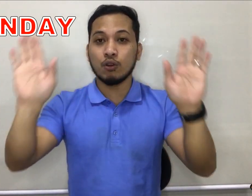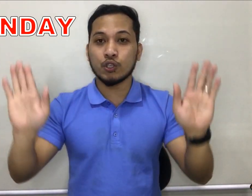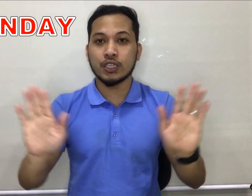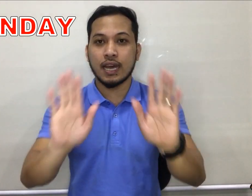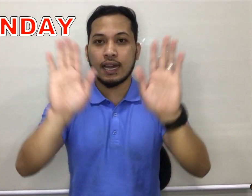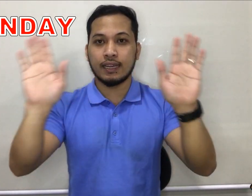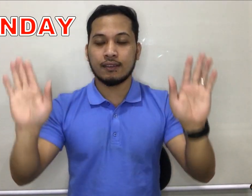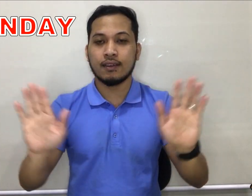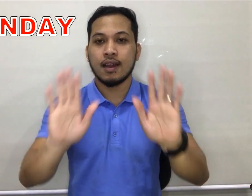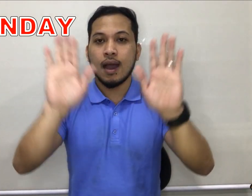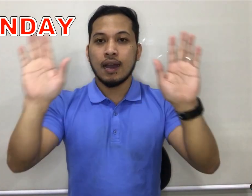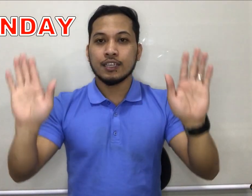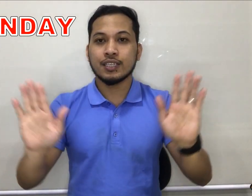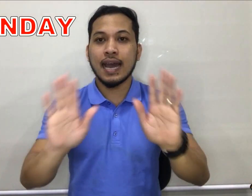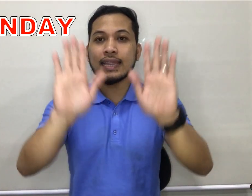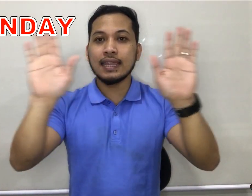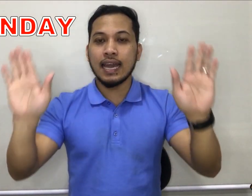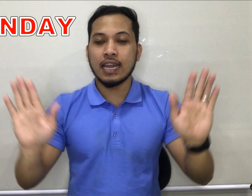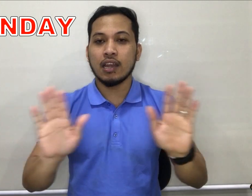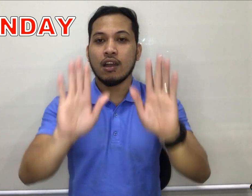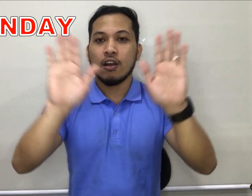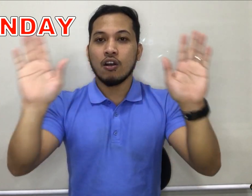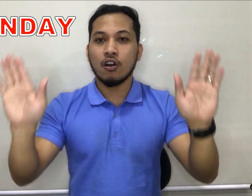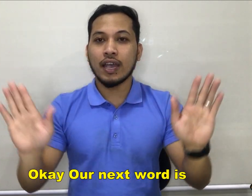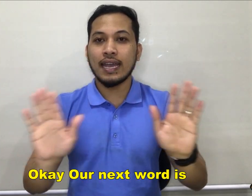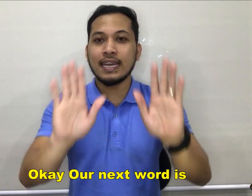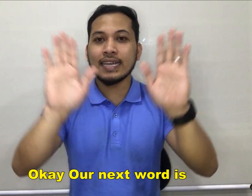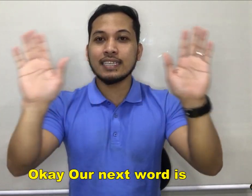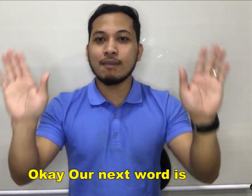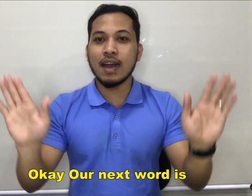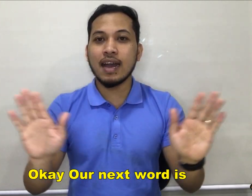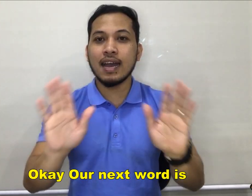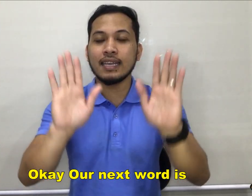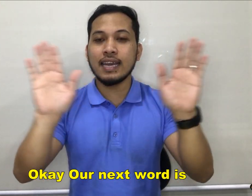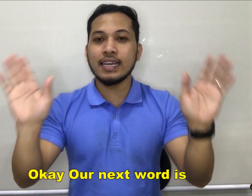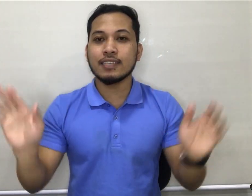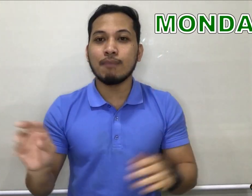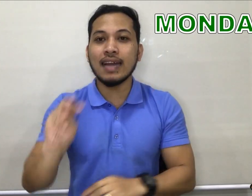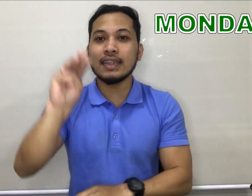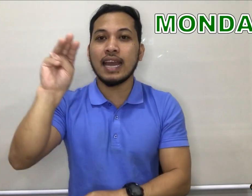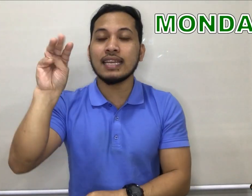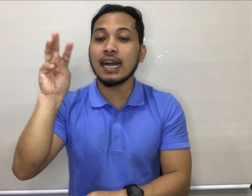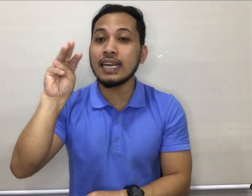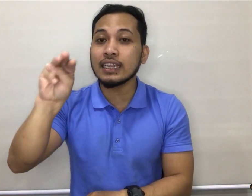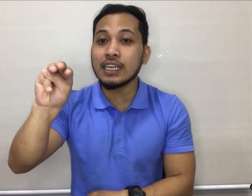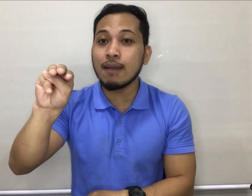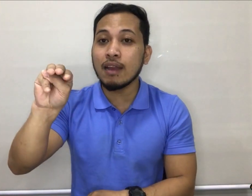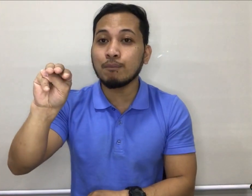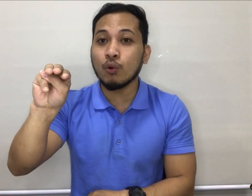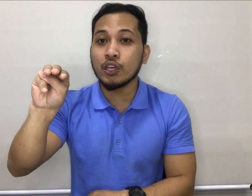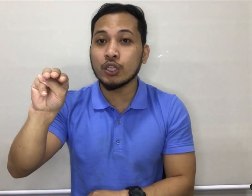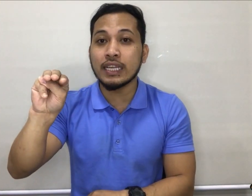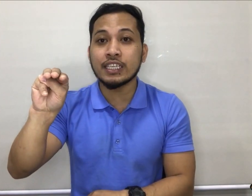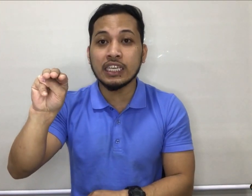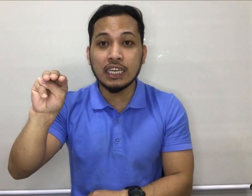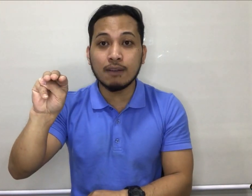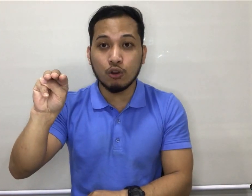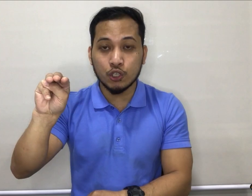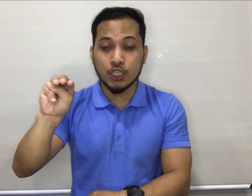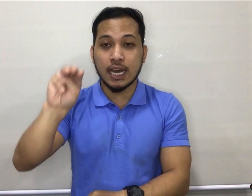motion sa hangin. Sunday. Okay, next naman is Monday. Naka letter M lang po kayo, then circular motion